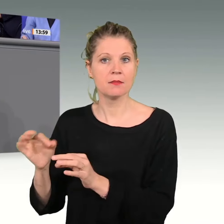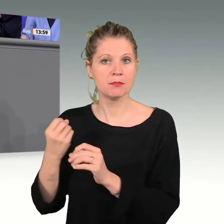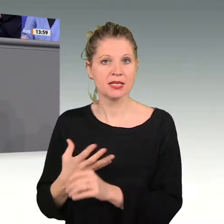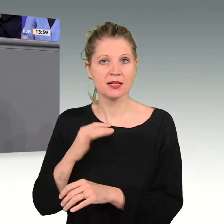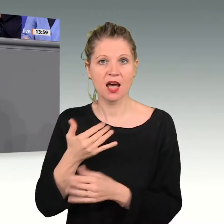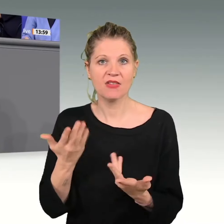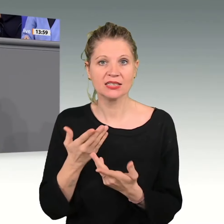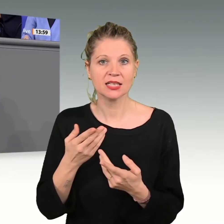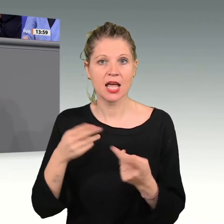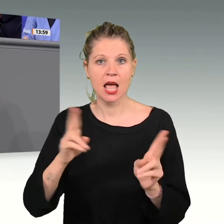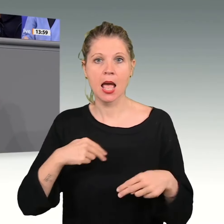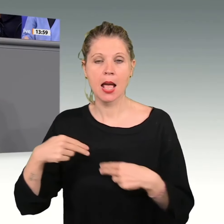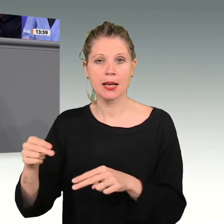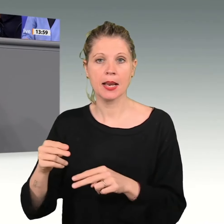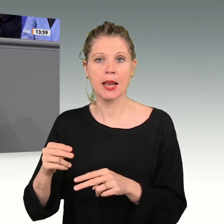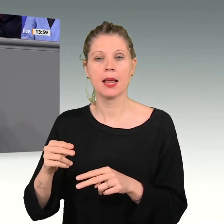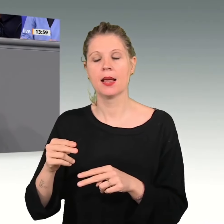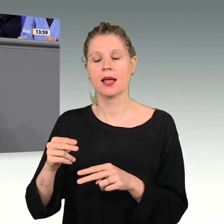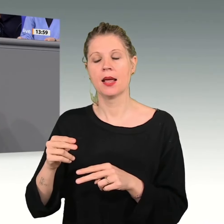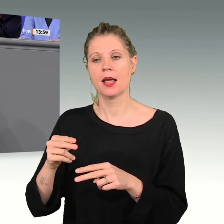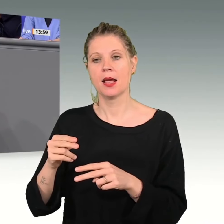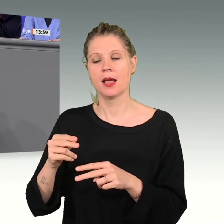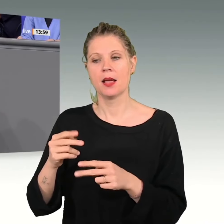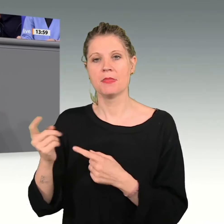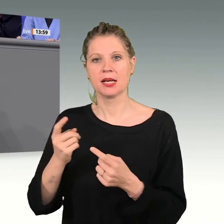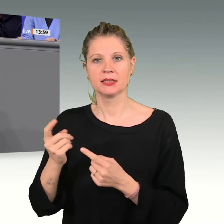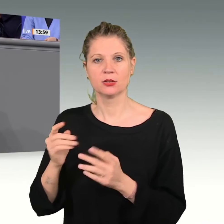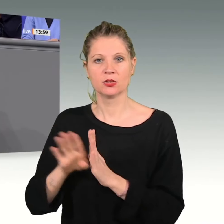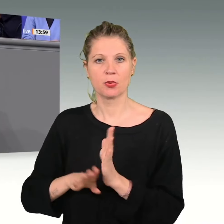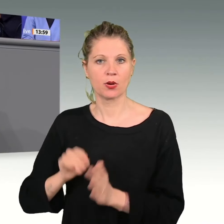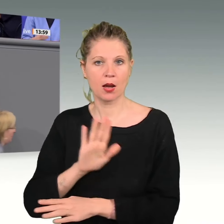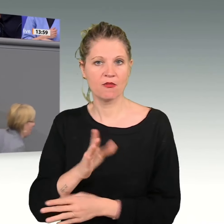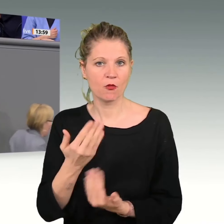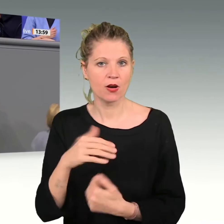Remigrationsprogramm der AfD, liebe Kolleginnen und Kollegen, und nicht die Transformation.